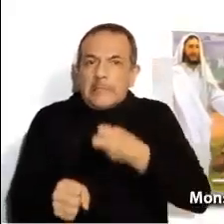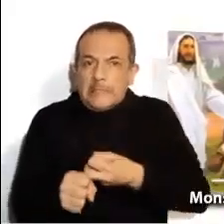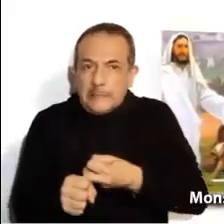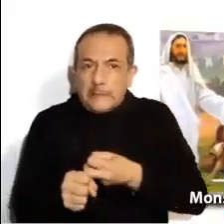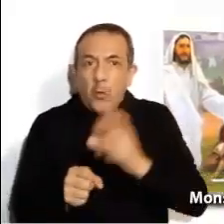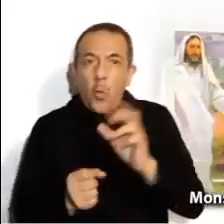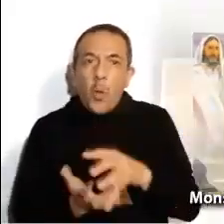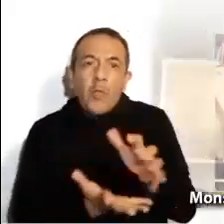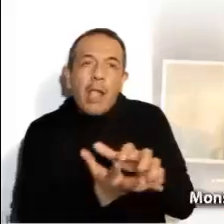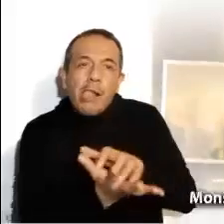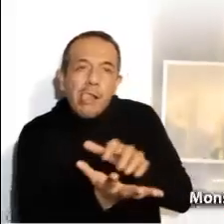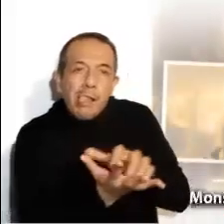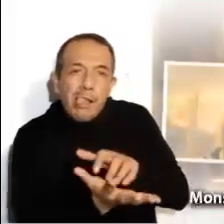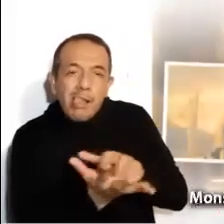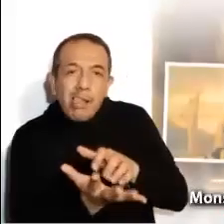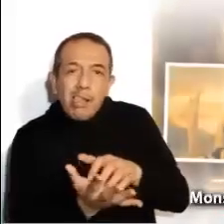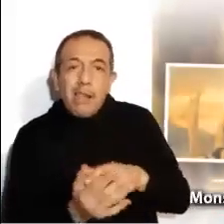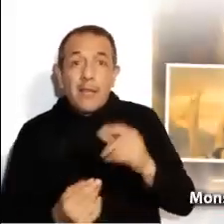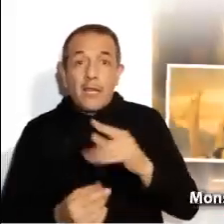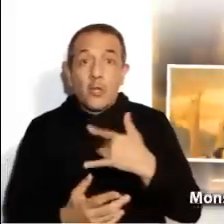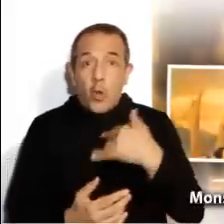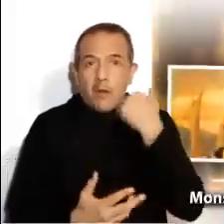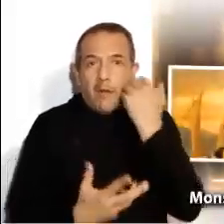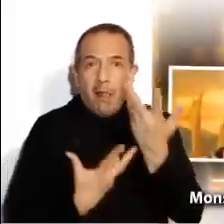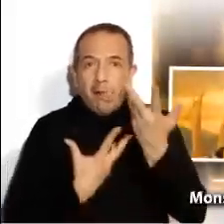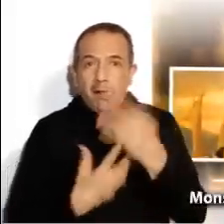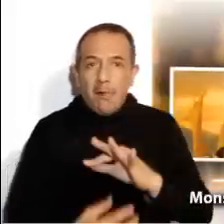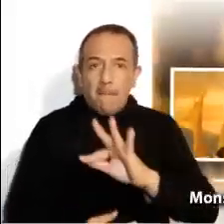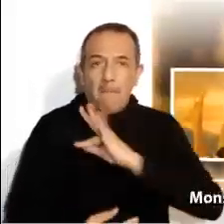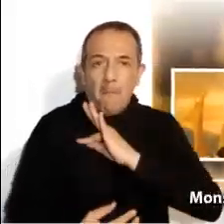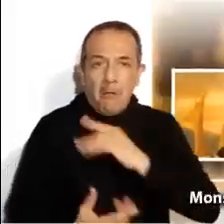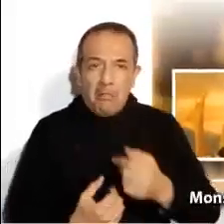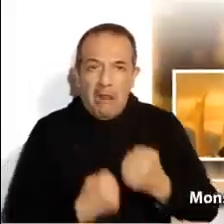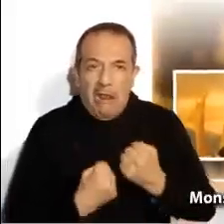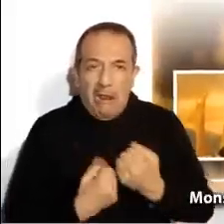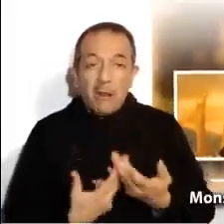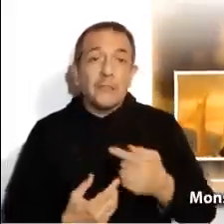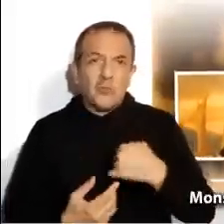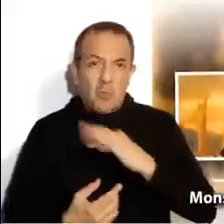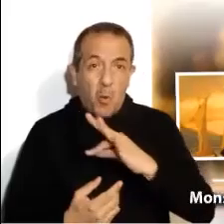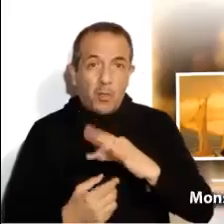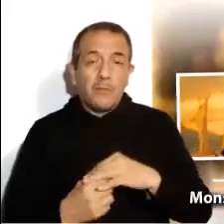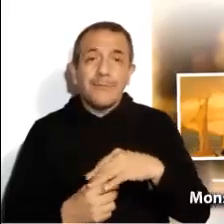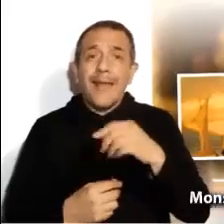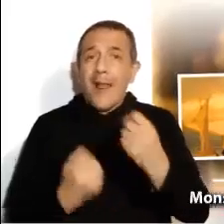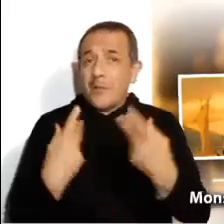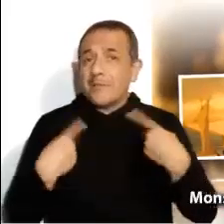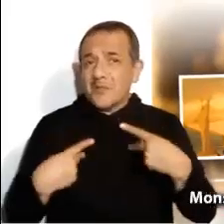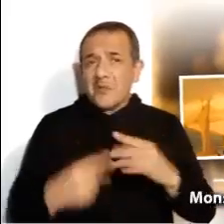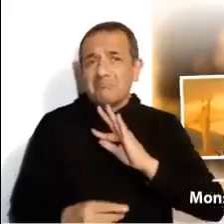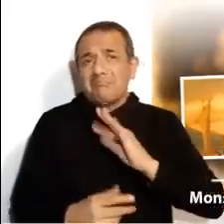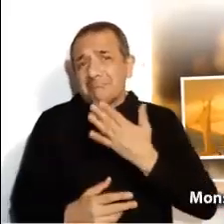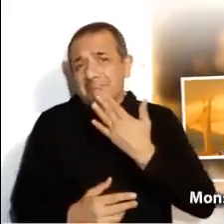y la tentación del poder puede seducirnos a todos. Algunos esto les parece natural